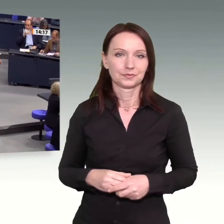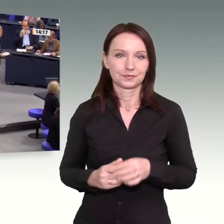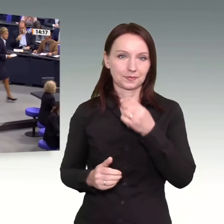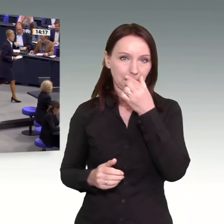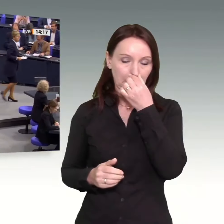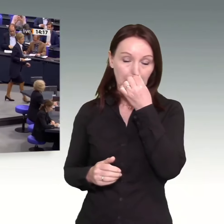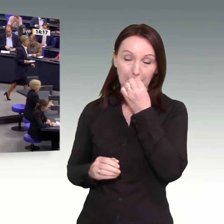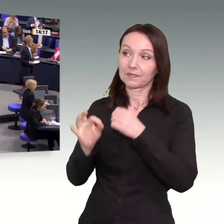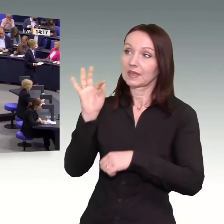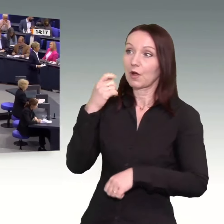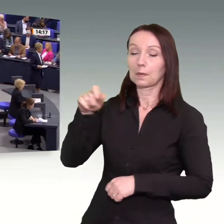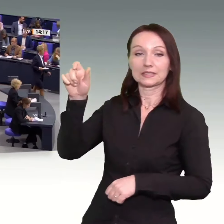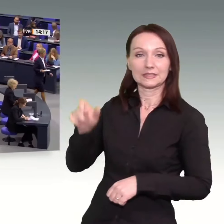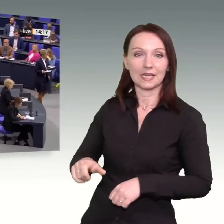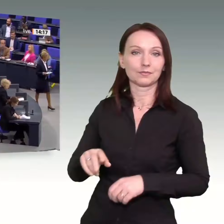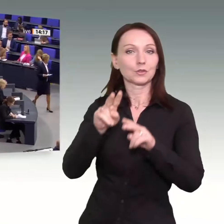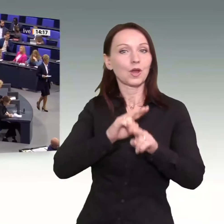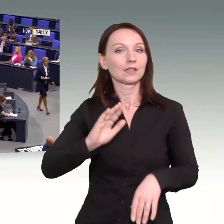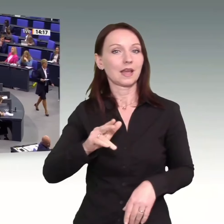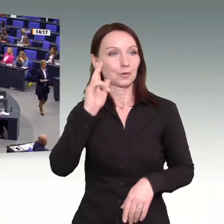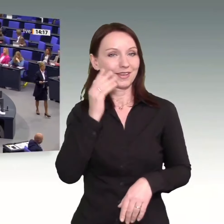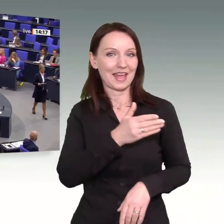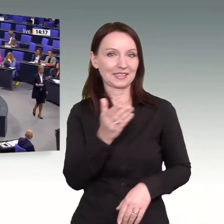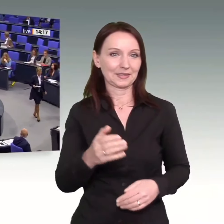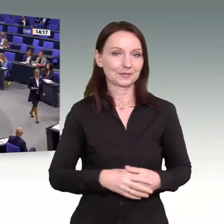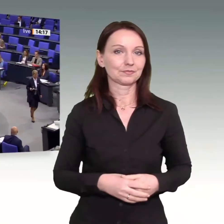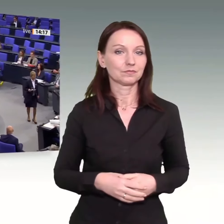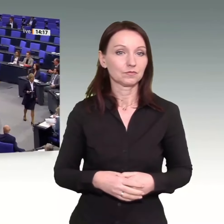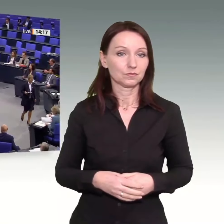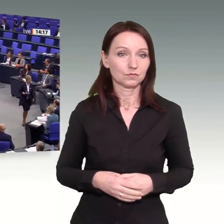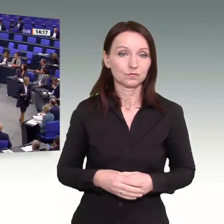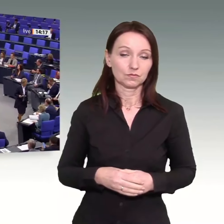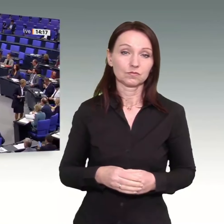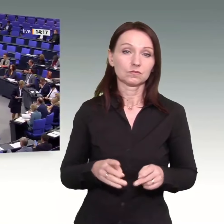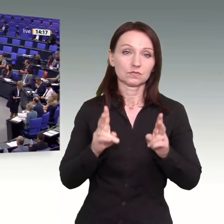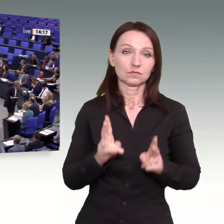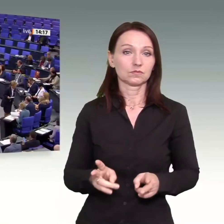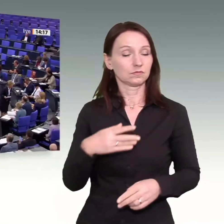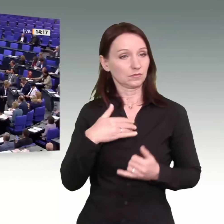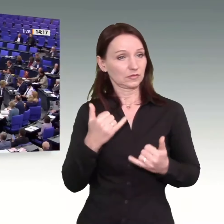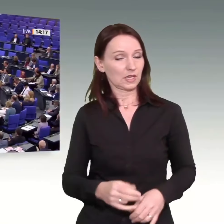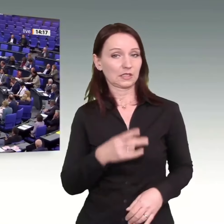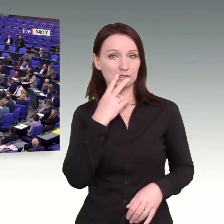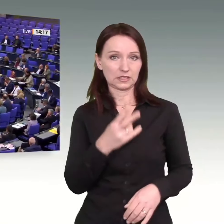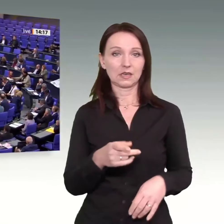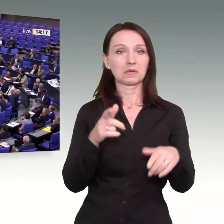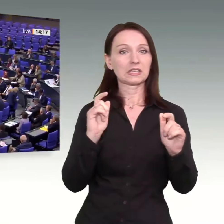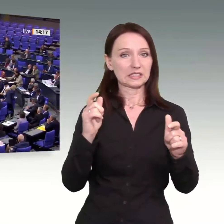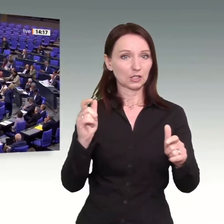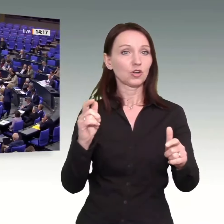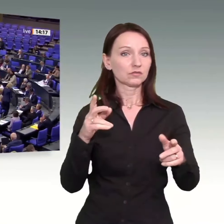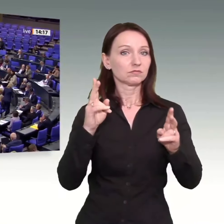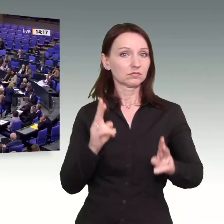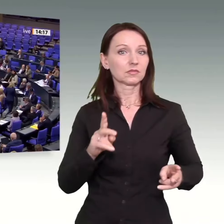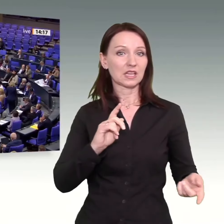Frau Präsidentin! Meine sehr geehrten Damen und Herren! Ja, wir erleben gerade eine gesellschaftliche Transformation, aber die